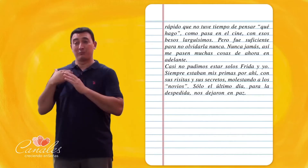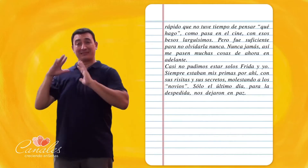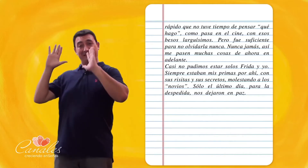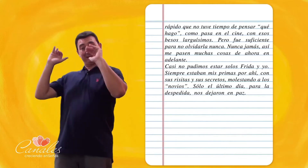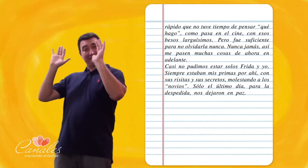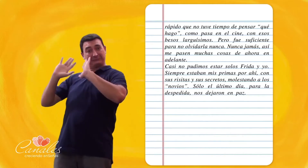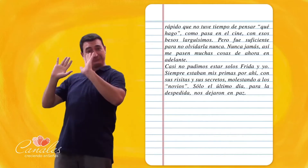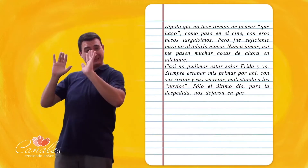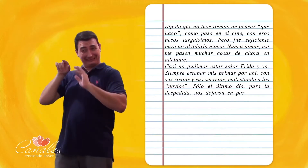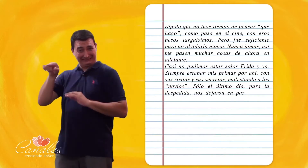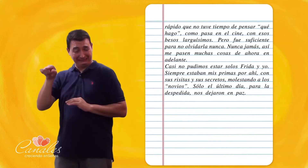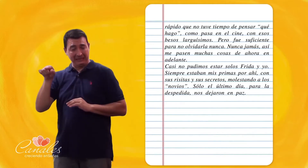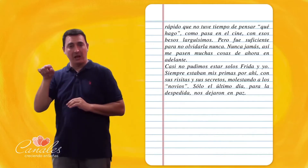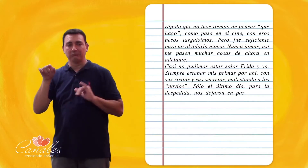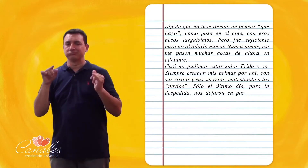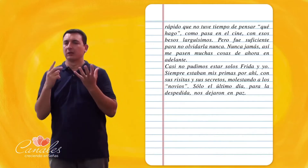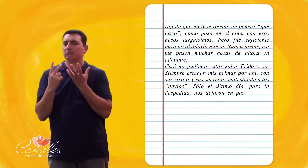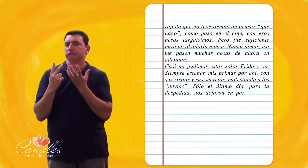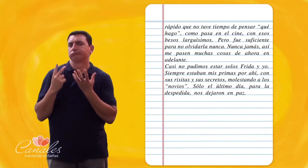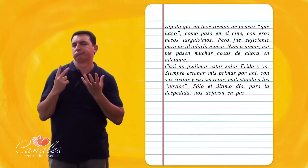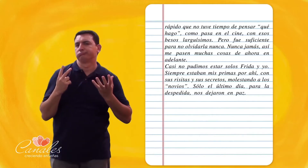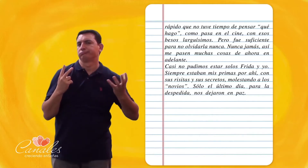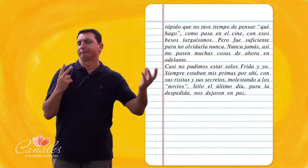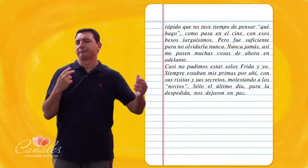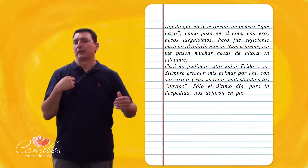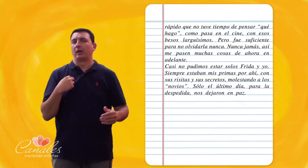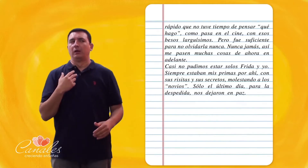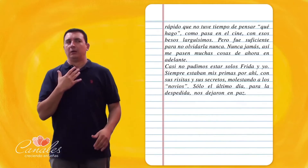Solo el último día Para la despedida Nos dejaron en paz